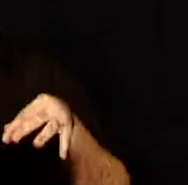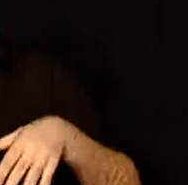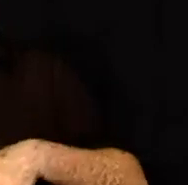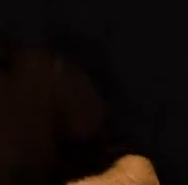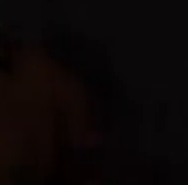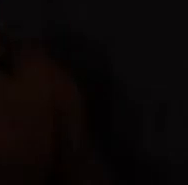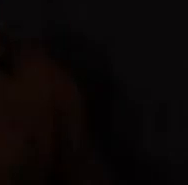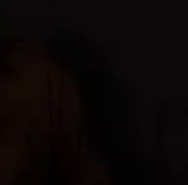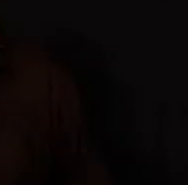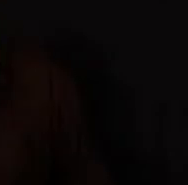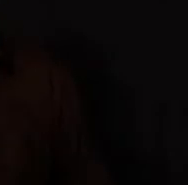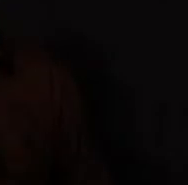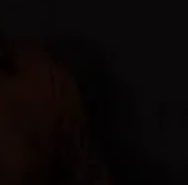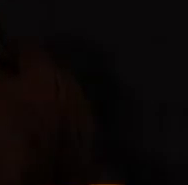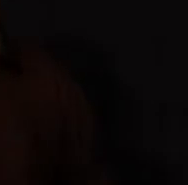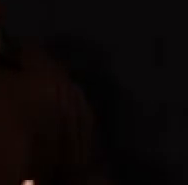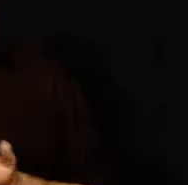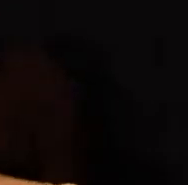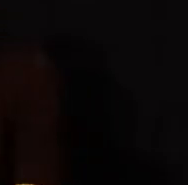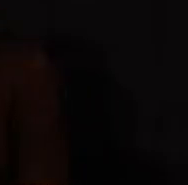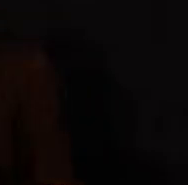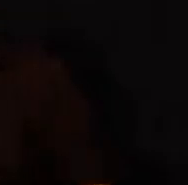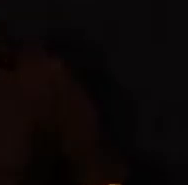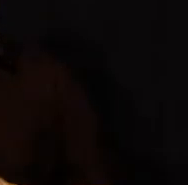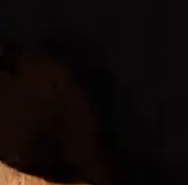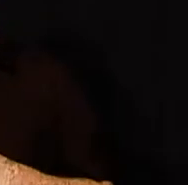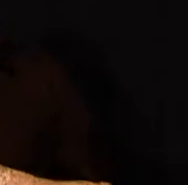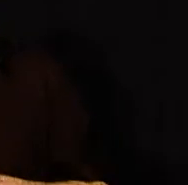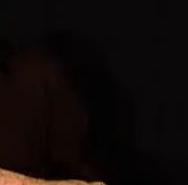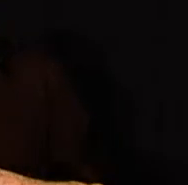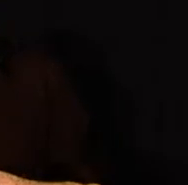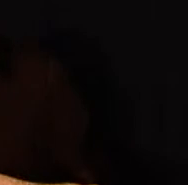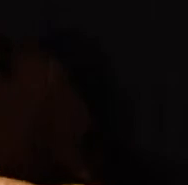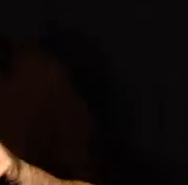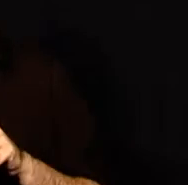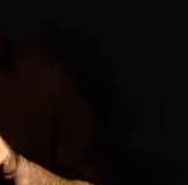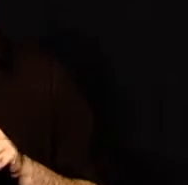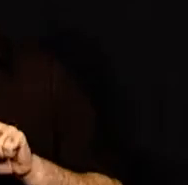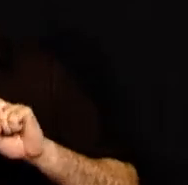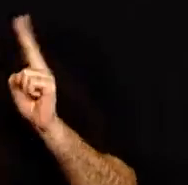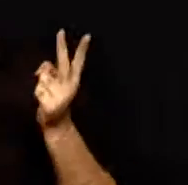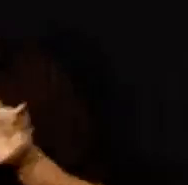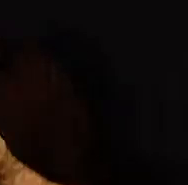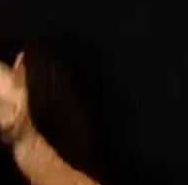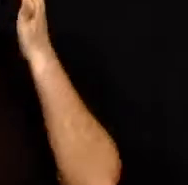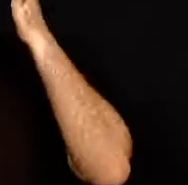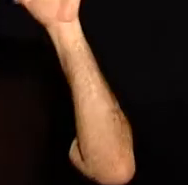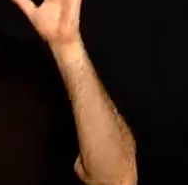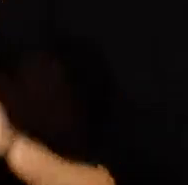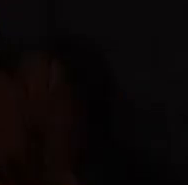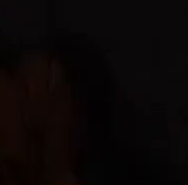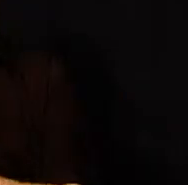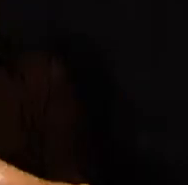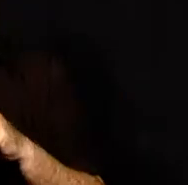hoş geldiniz. Bu hafta ülkemizden ve dünyadan kültür, sanat ve